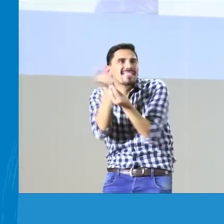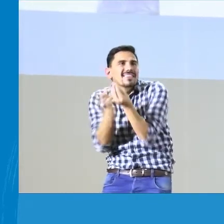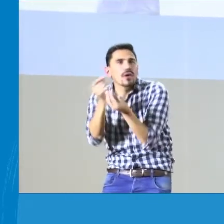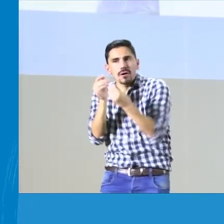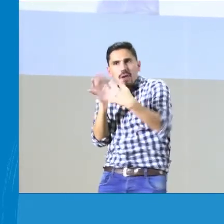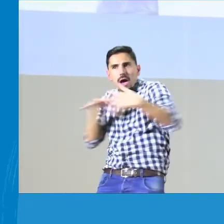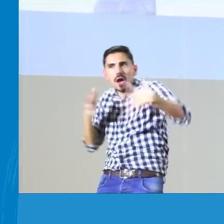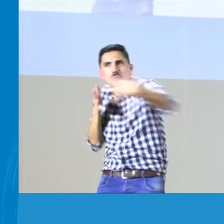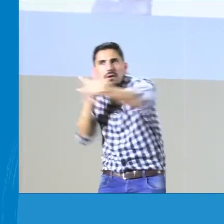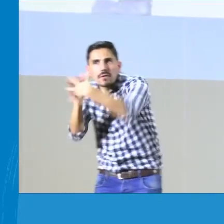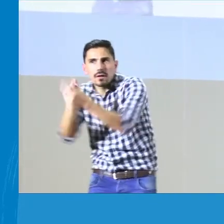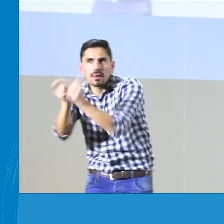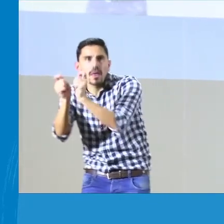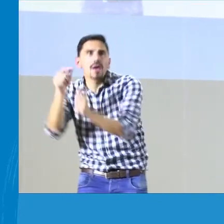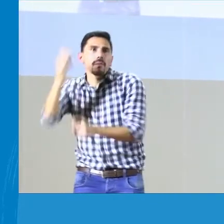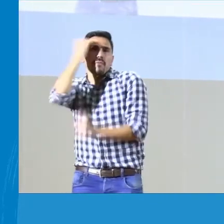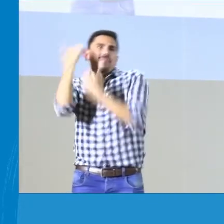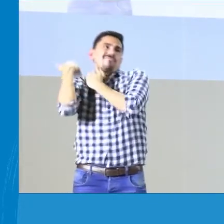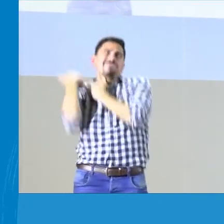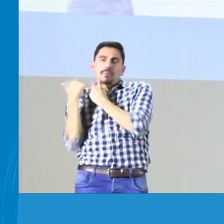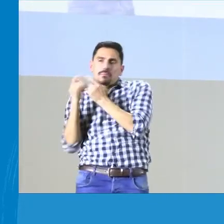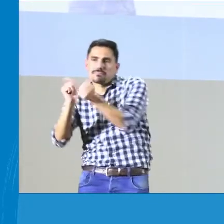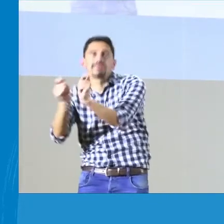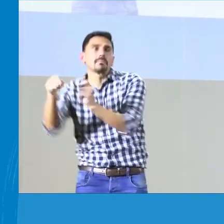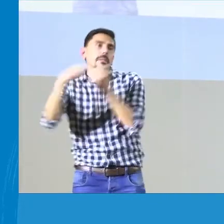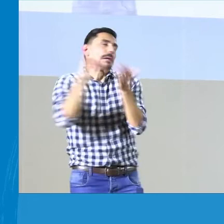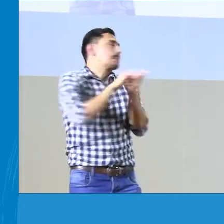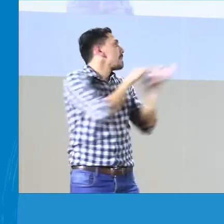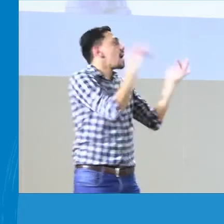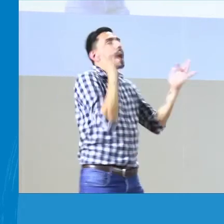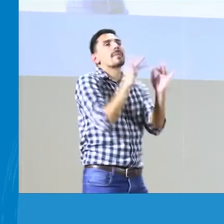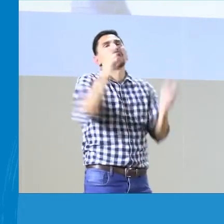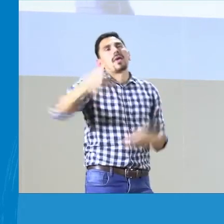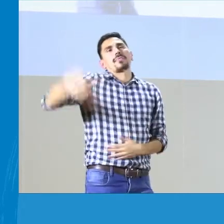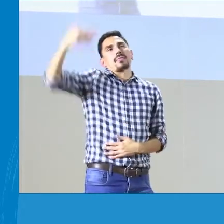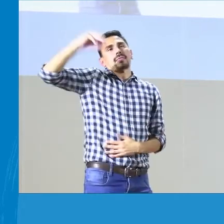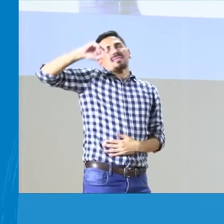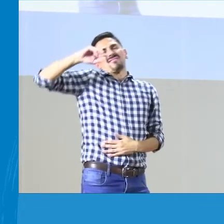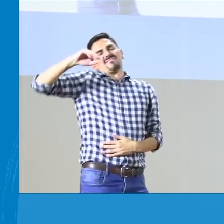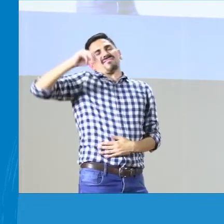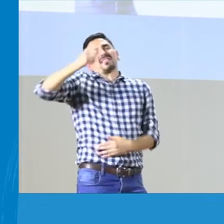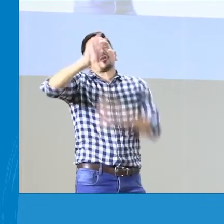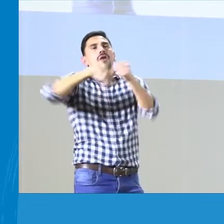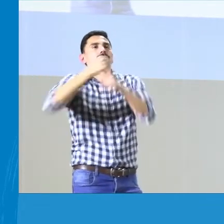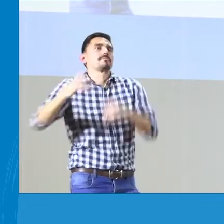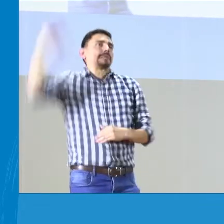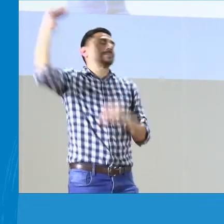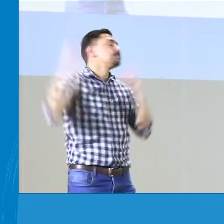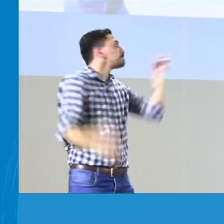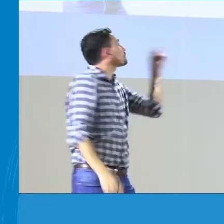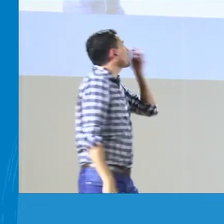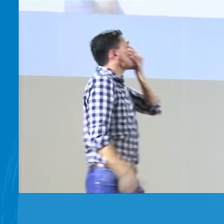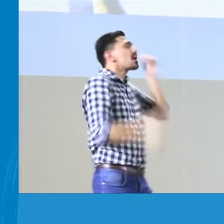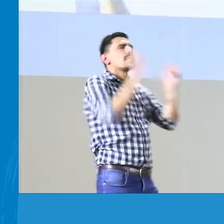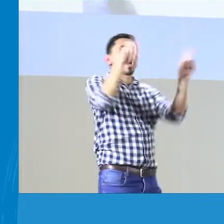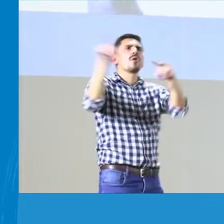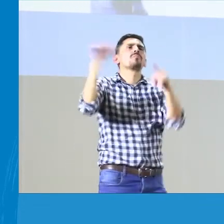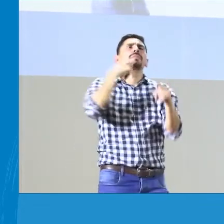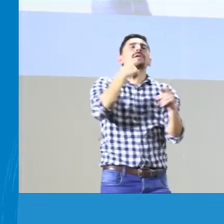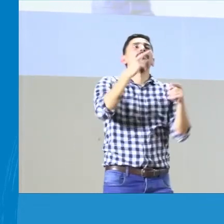diferente del aprendizaje. Ya el diseño curricular que se hace para las personas extraedad es diferente. Es de 18 años en